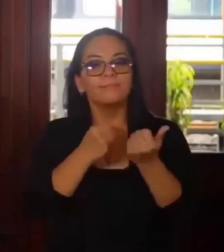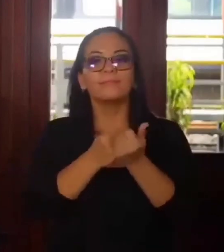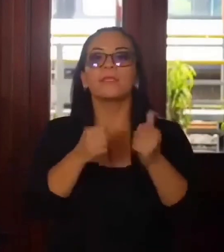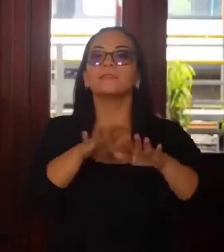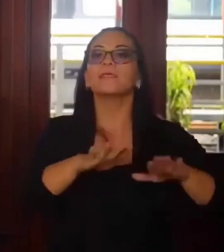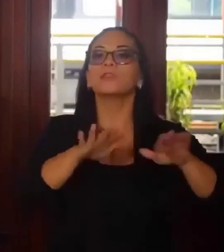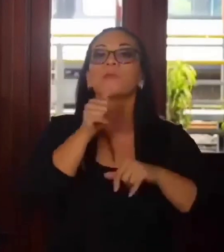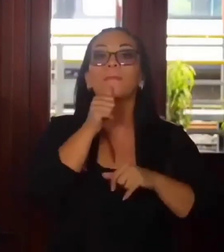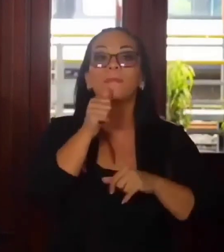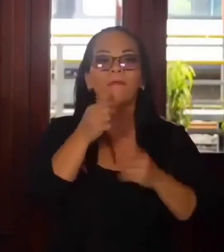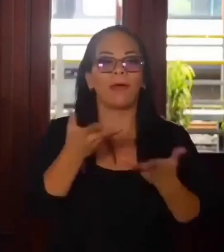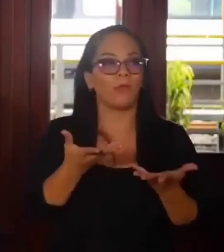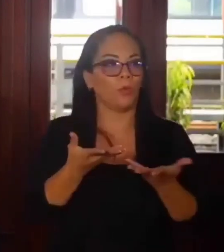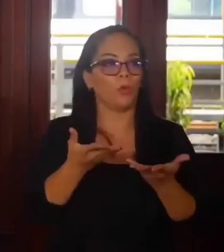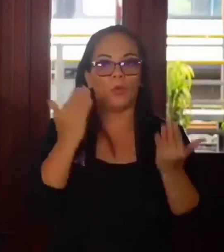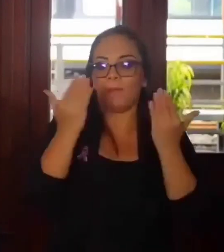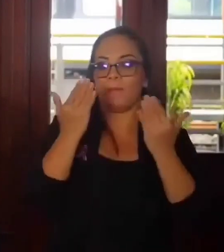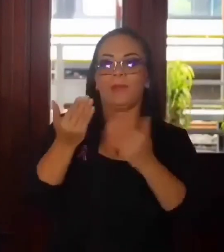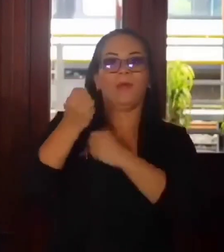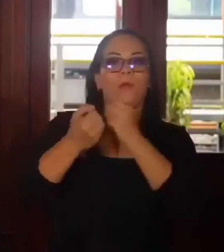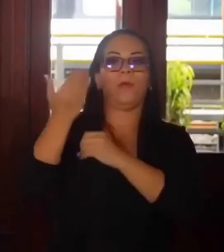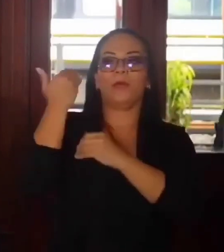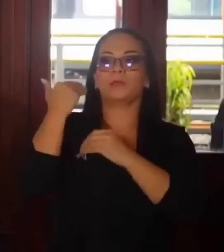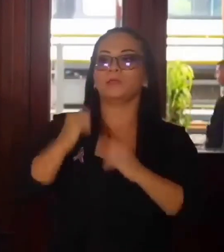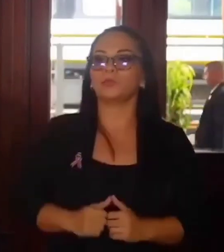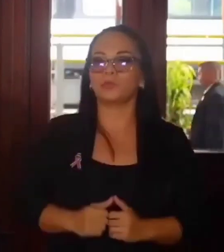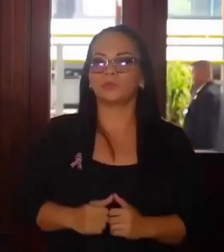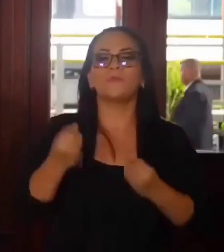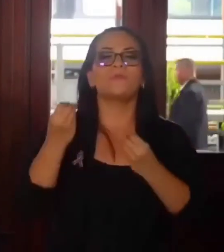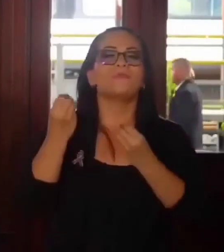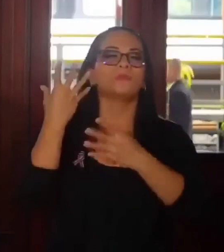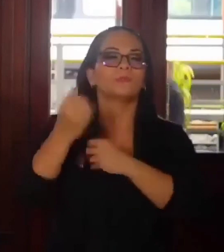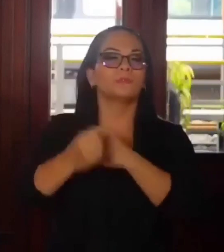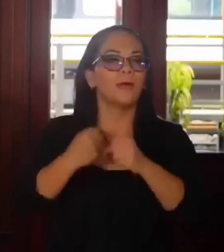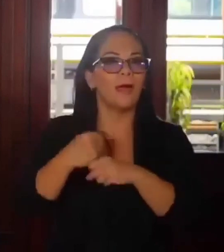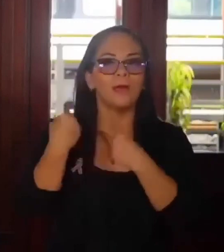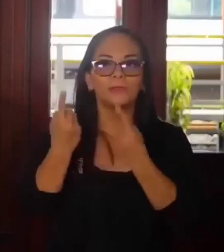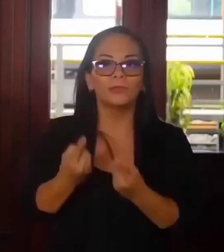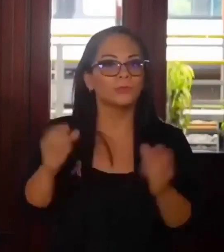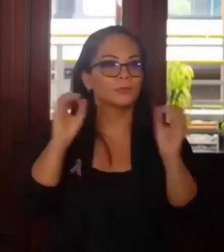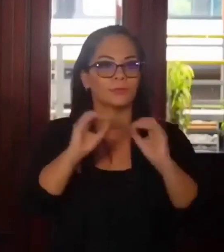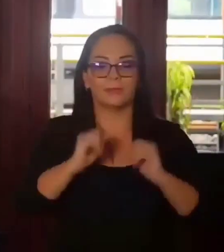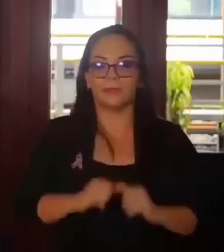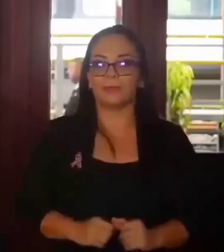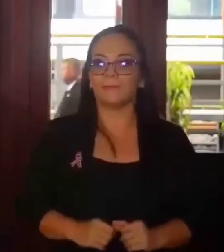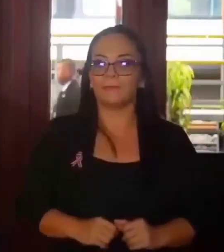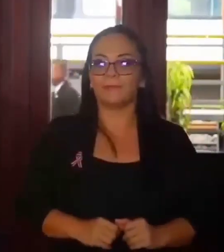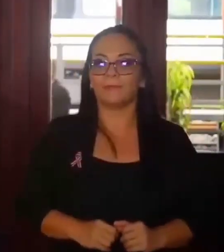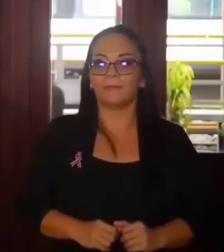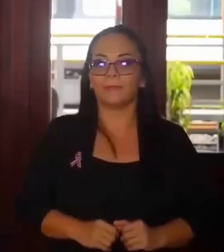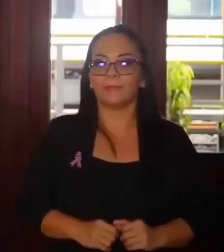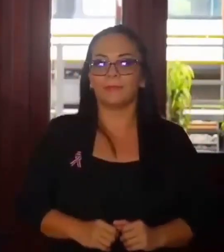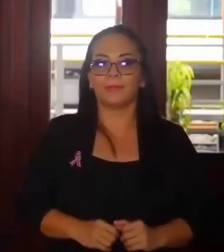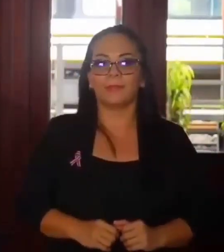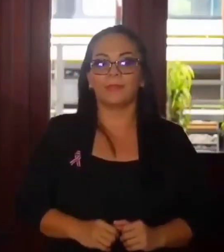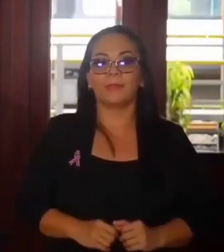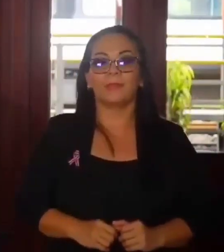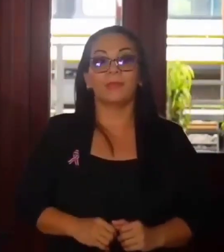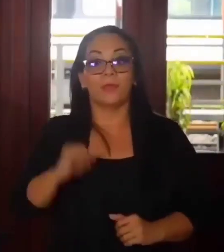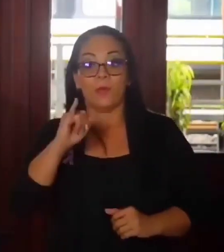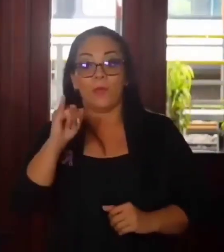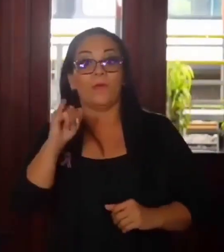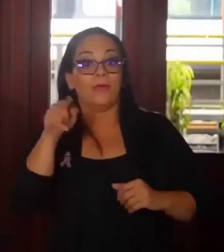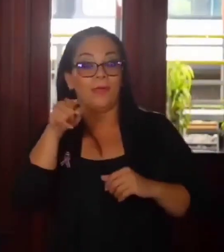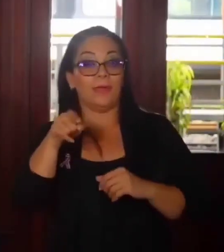décadas. En décadas. El Economist Intelligence Unit nos dice que